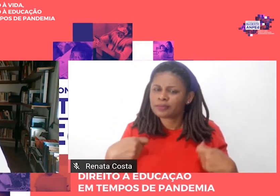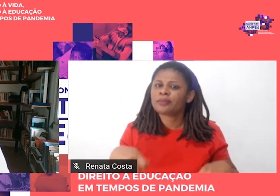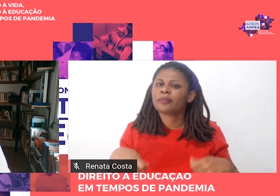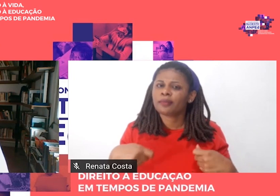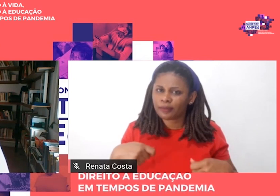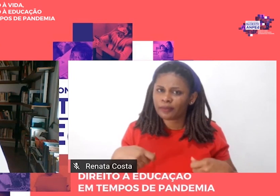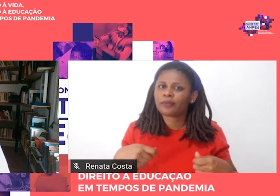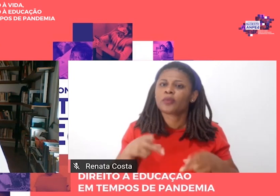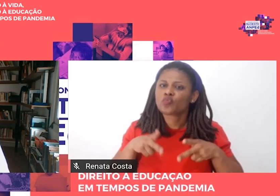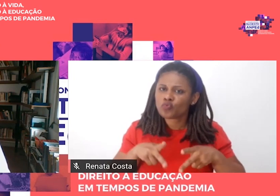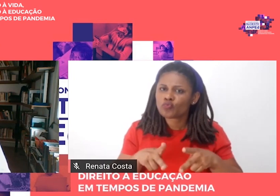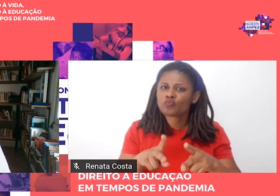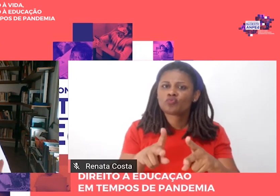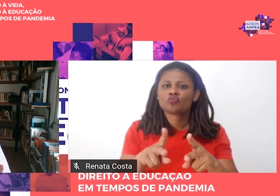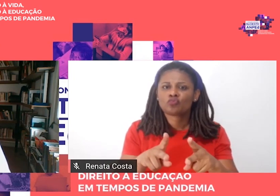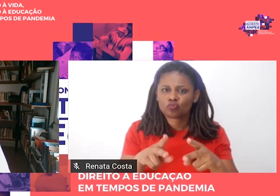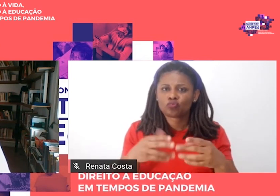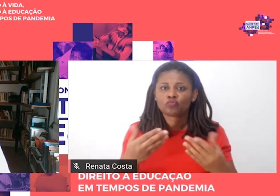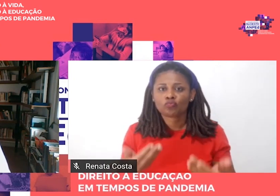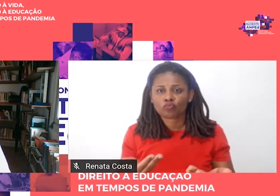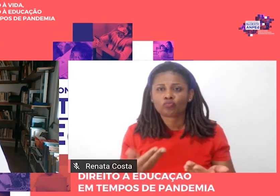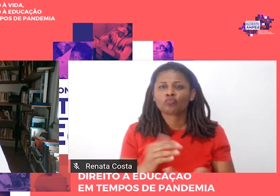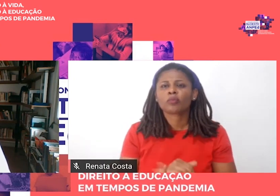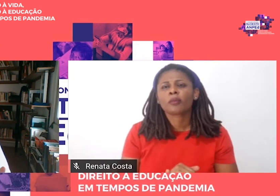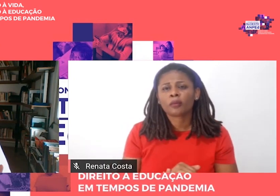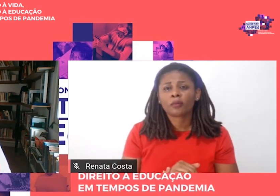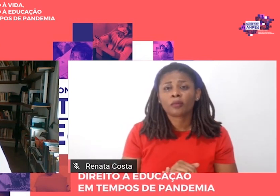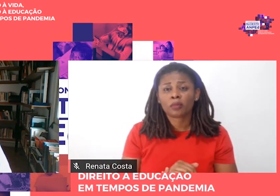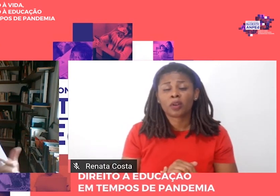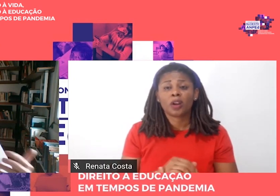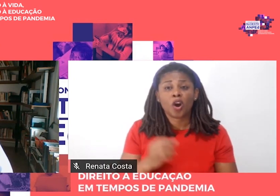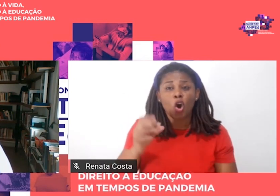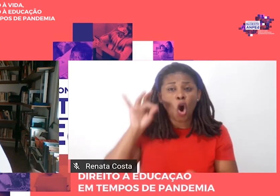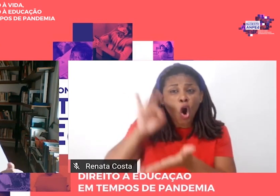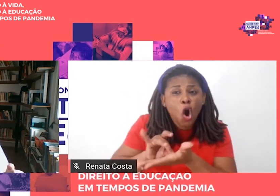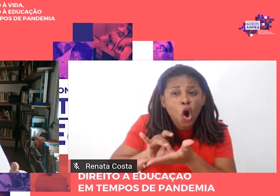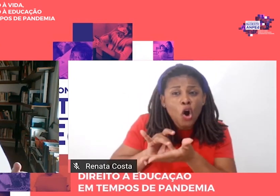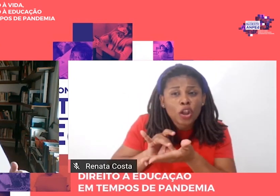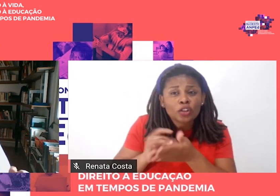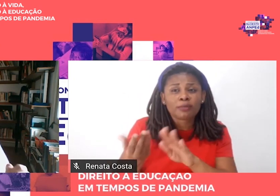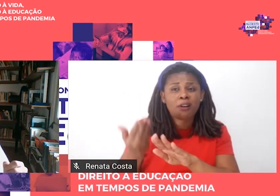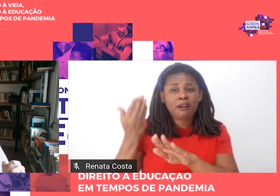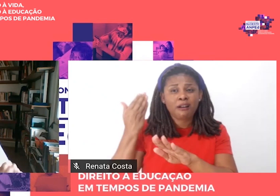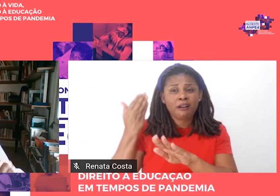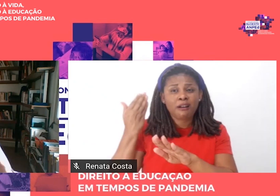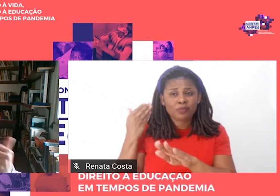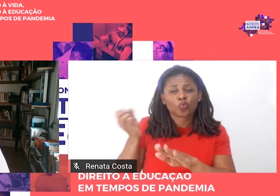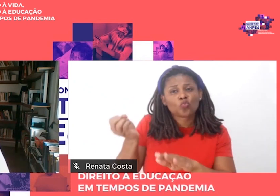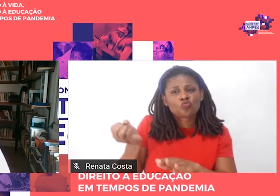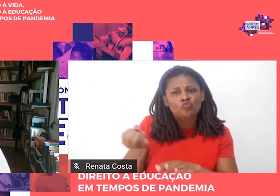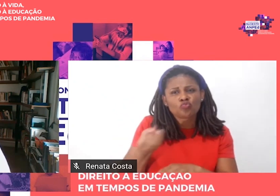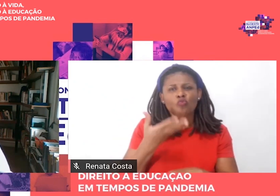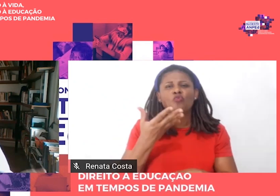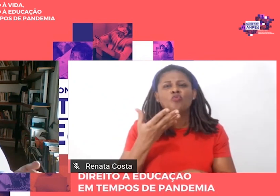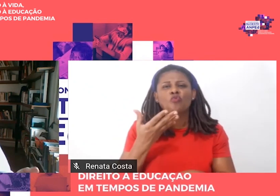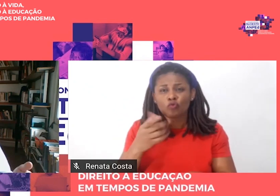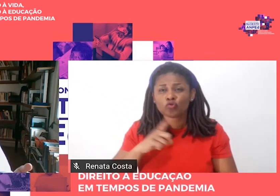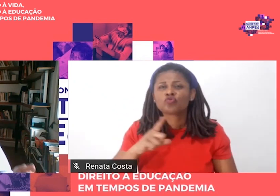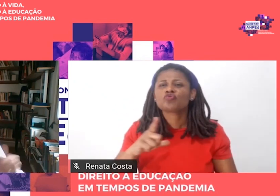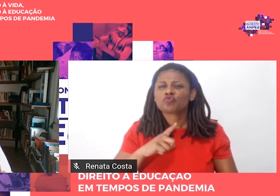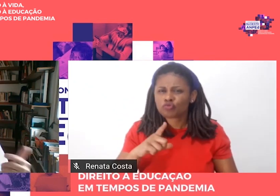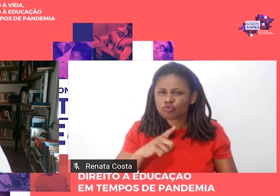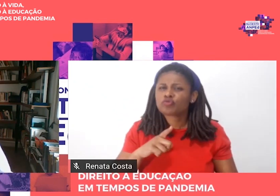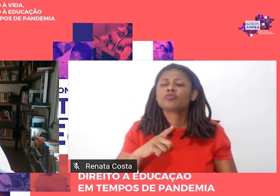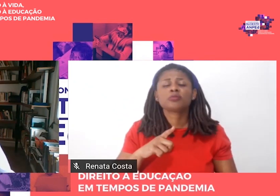não era feita algo novo, né? Mudanças ou prefácios, né? Então, se fazia uma reimpressão